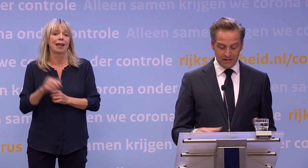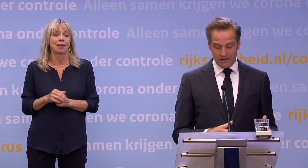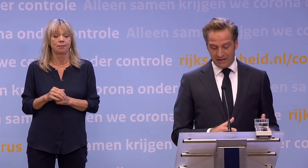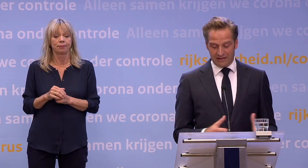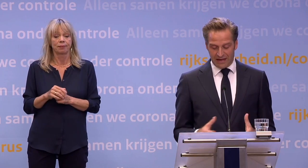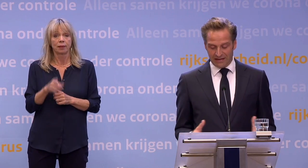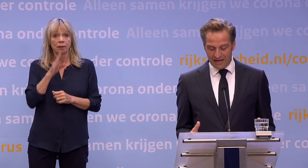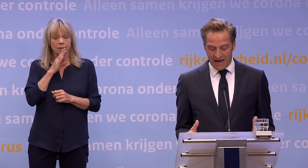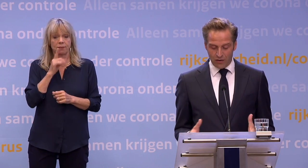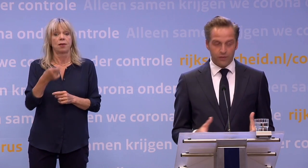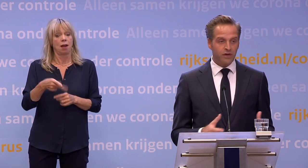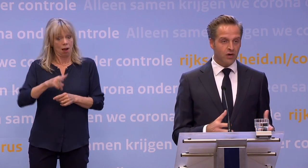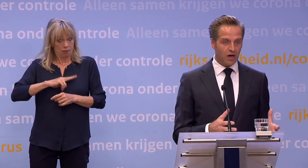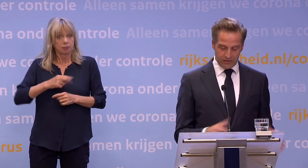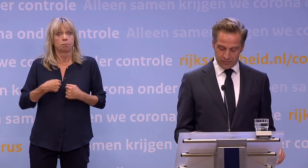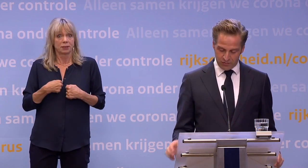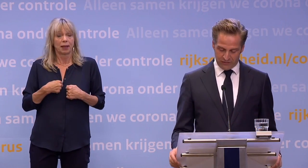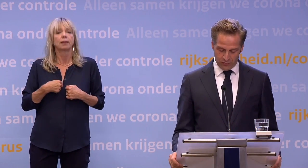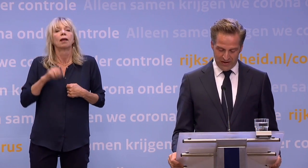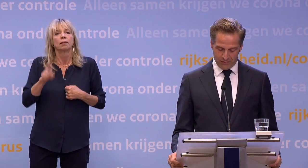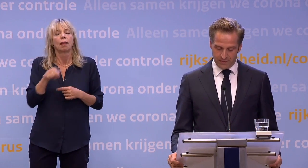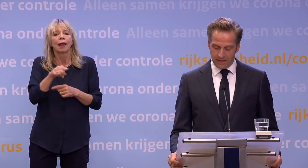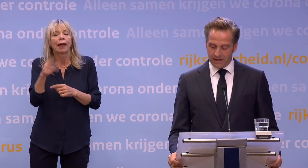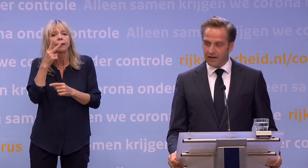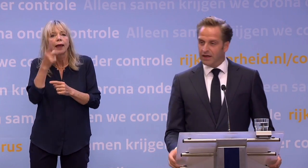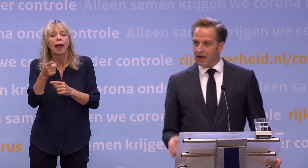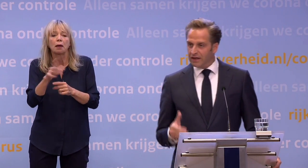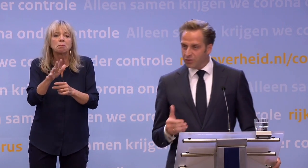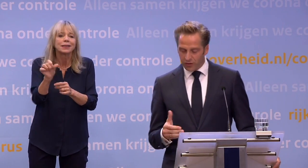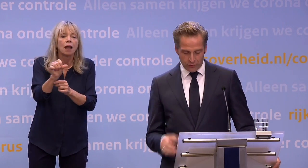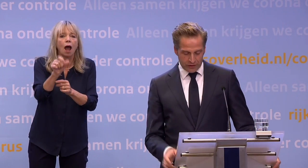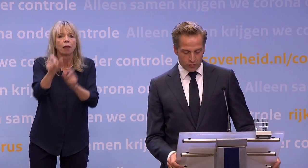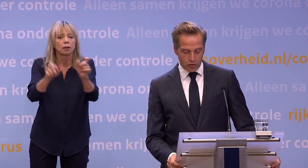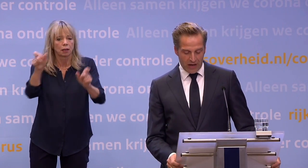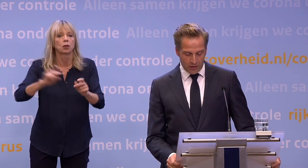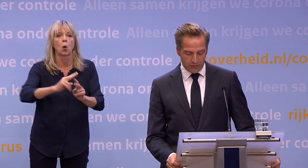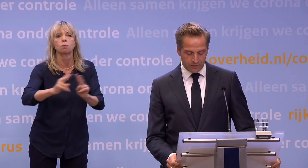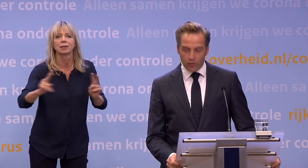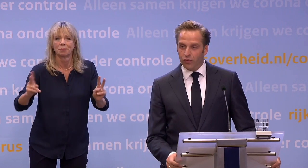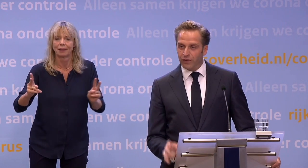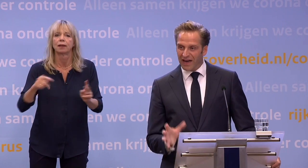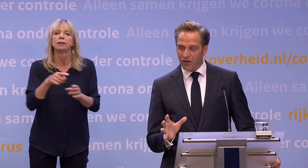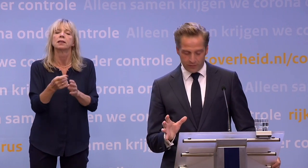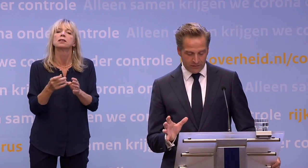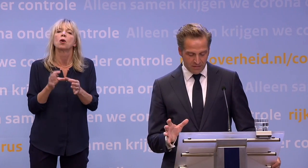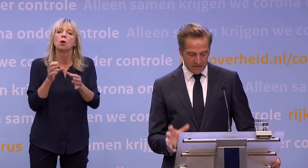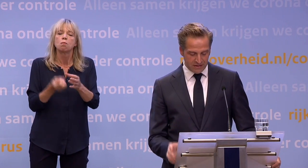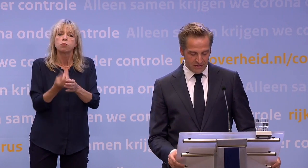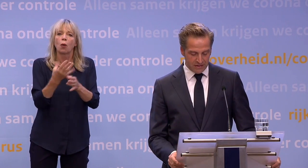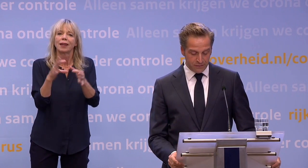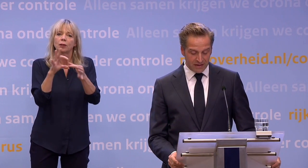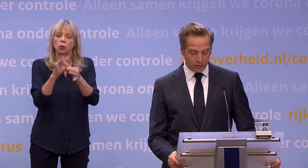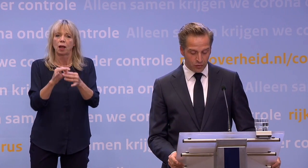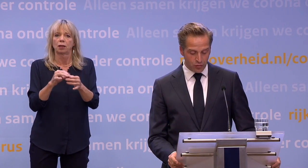bent, dan gaat de GGD na of je ook andere besmet kunt hebben. En dit bron- en contactonderzoek helpt. Ongeveer één op de tien